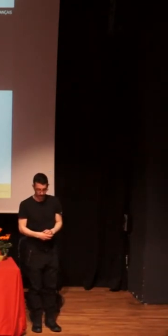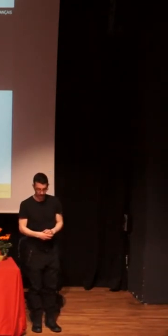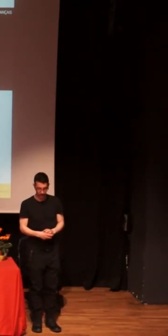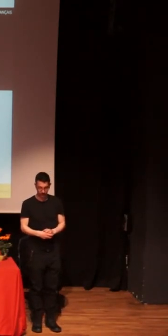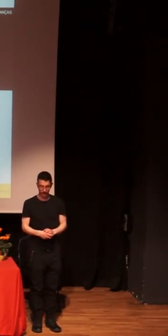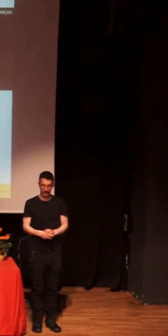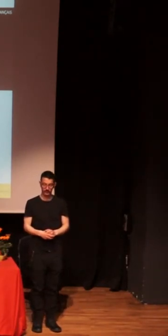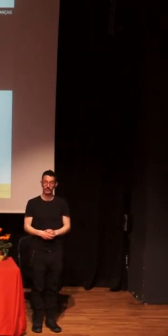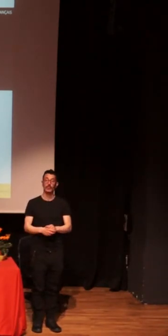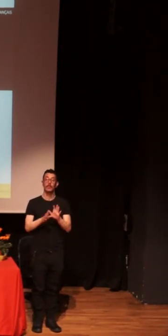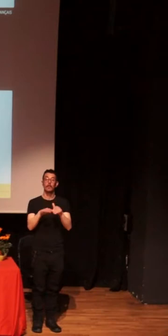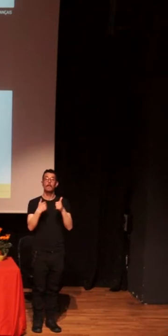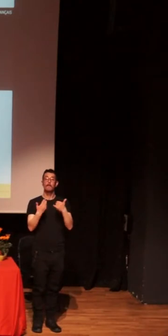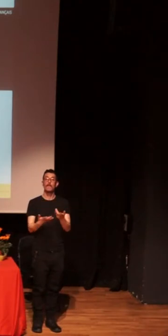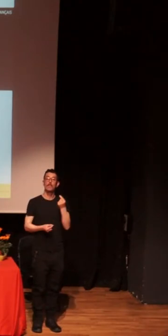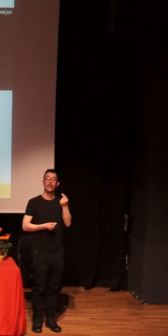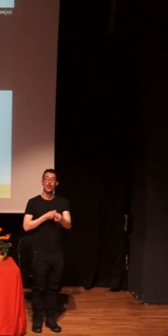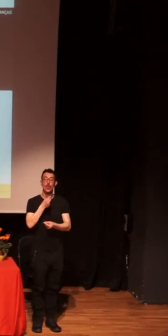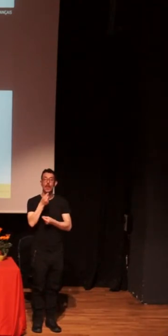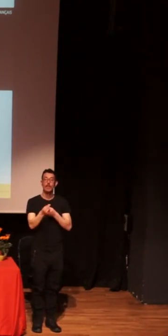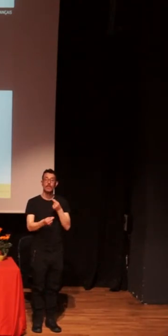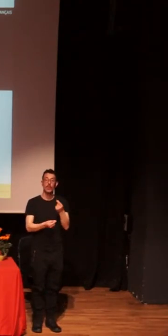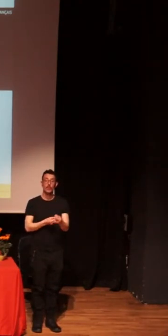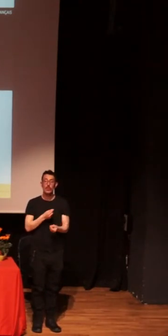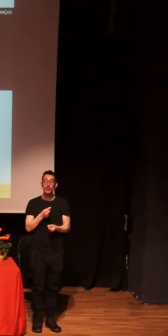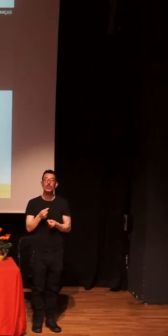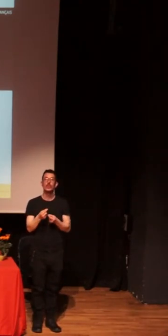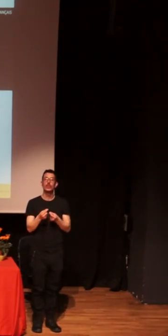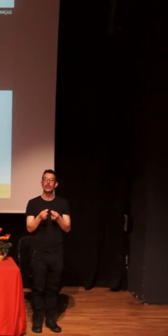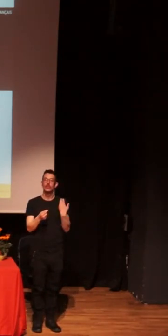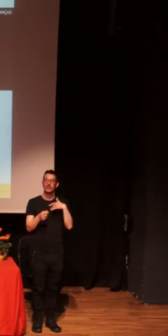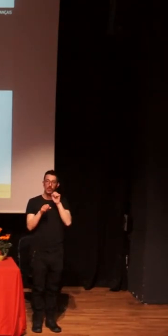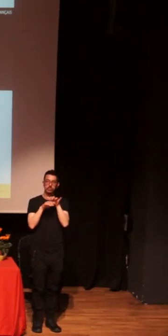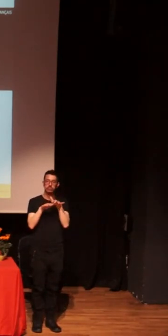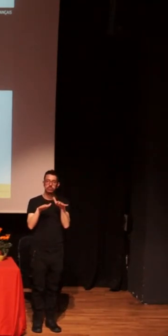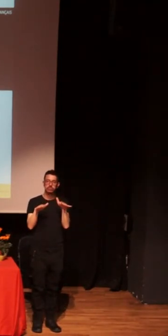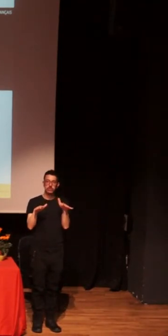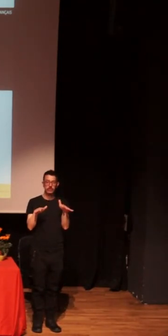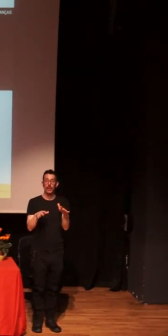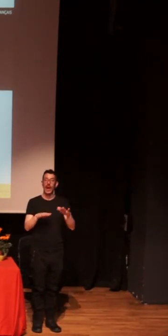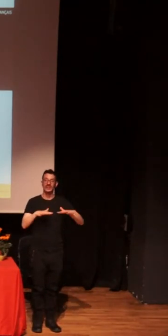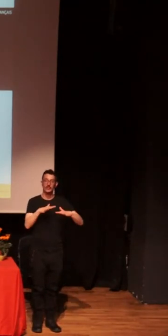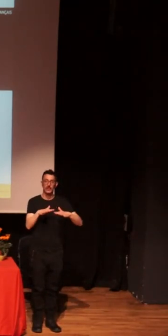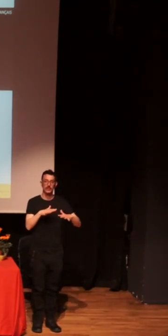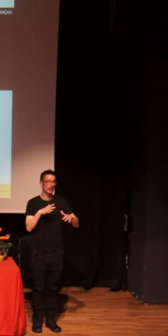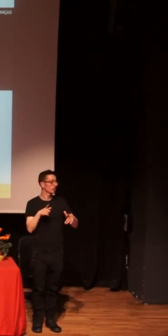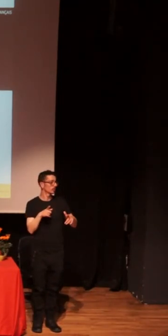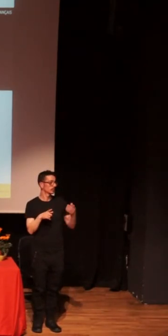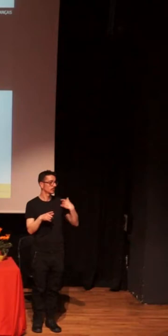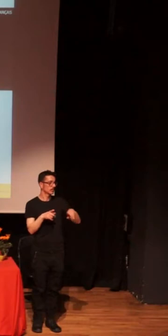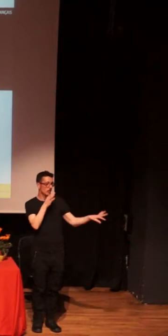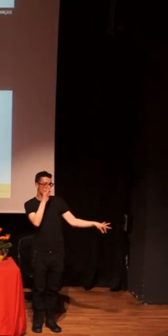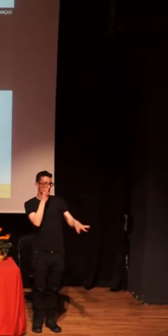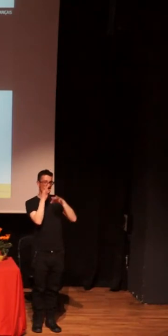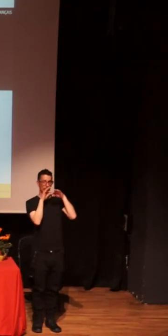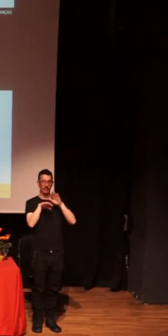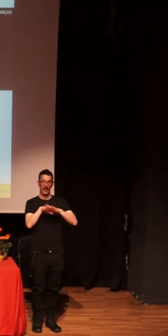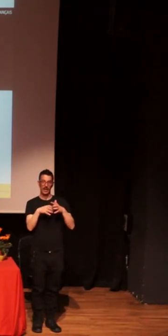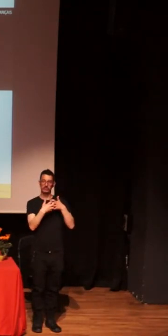ganando terreno un poco en los discursos, en el activismo, y que desde algunos sectores se critica, porque de alguna